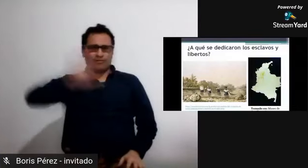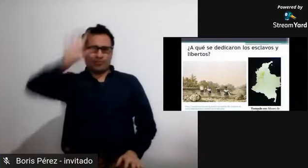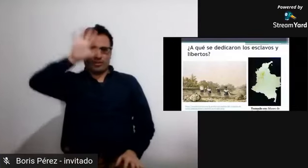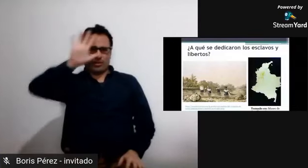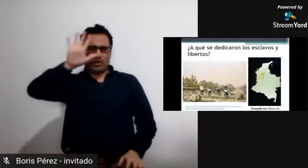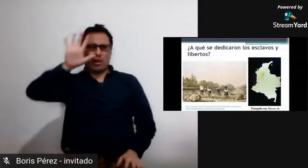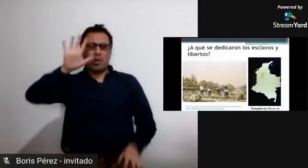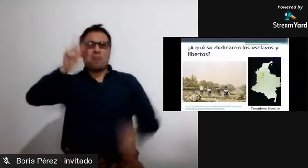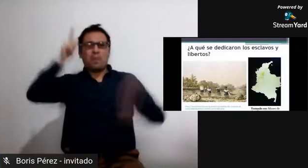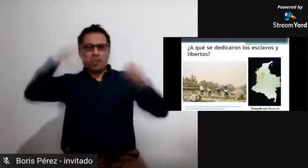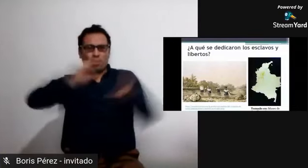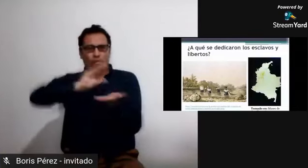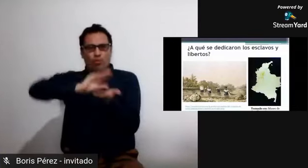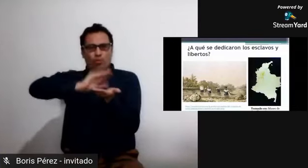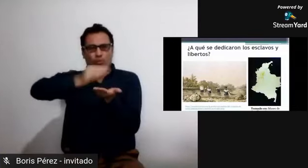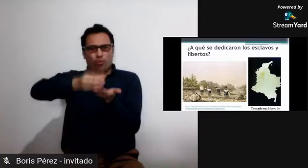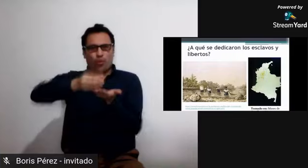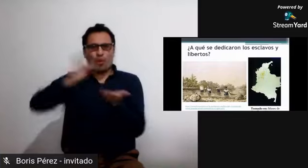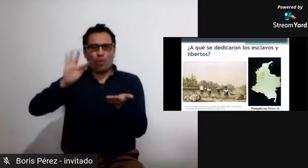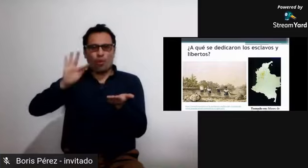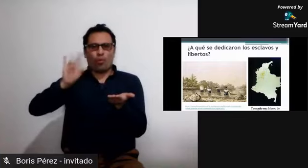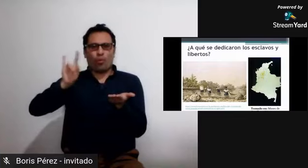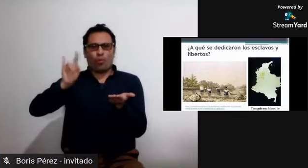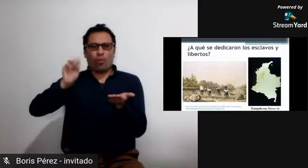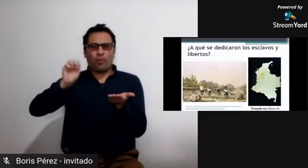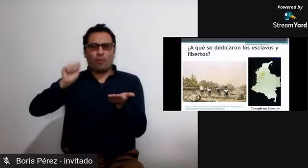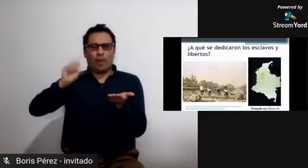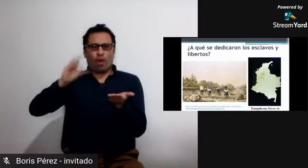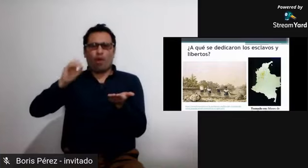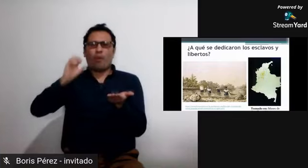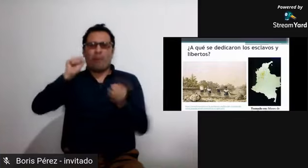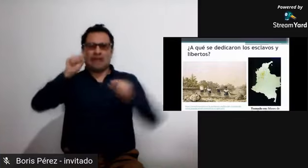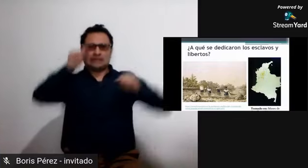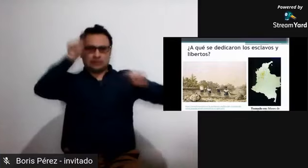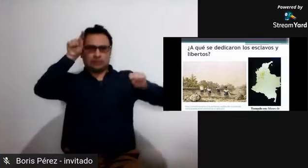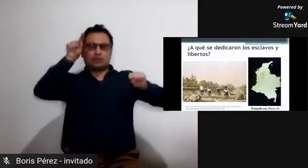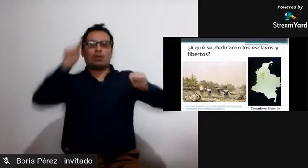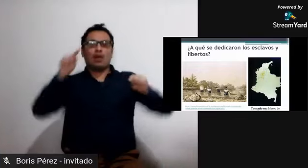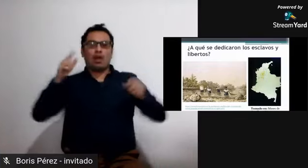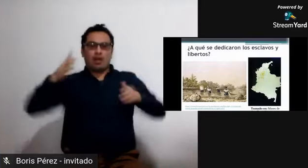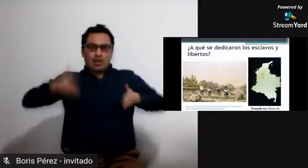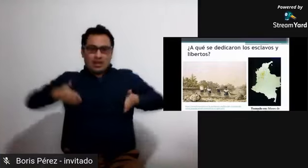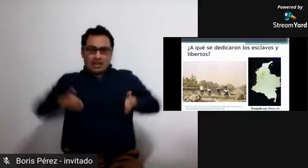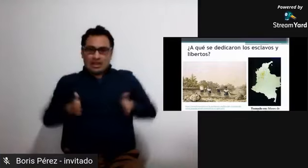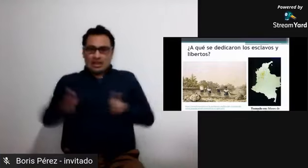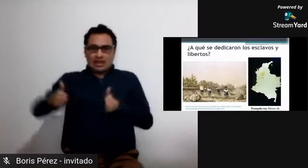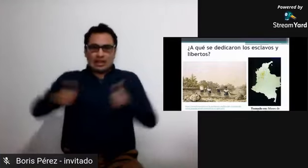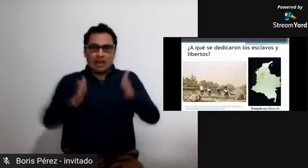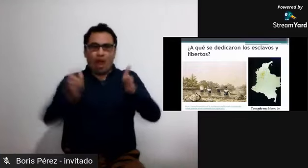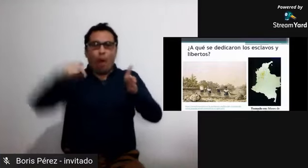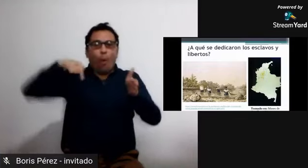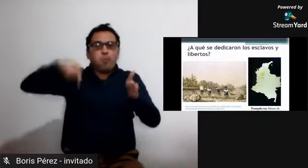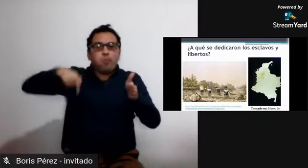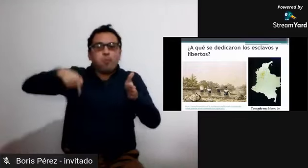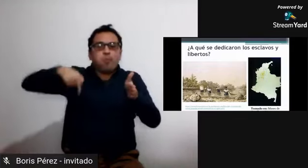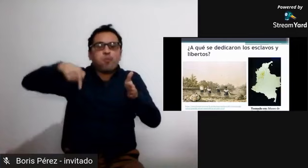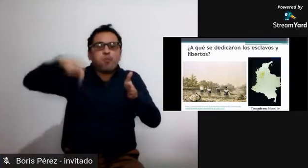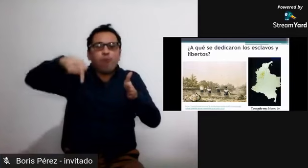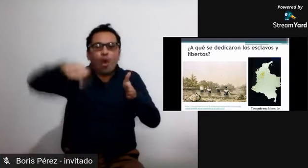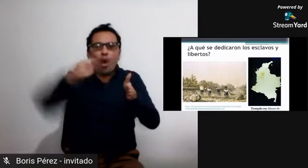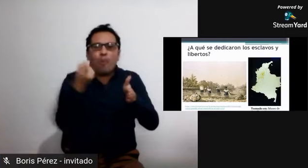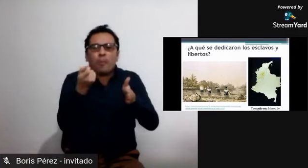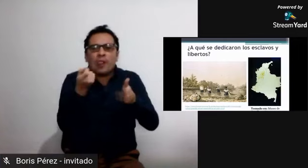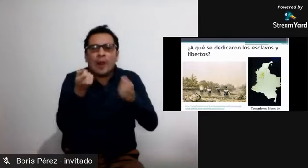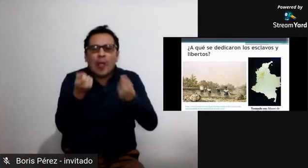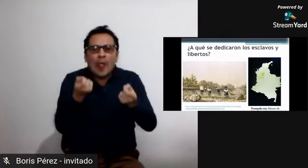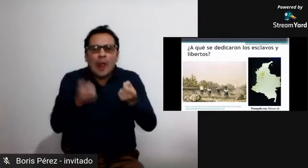allí en la ilustración vemos que muchos de ellos se dedicaron a la agricultura especialmente